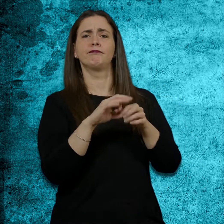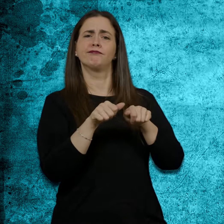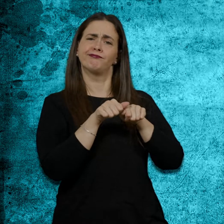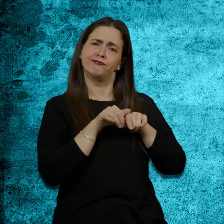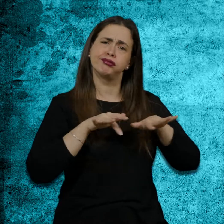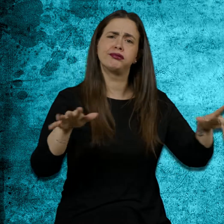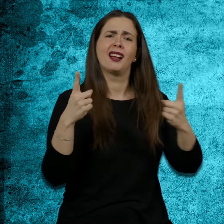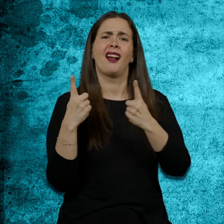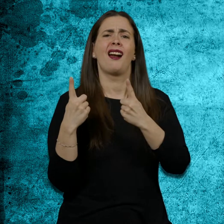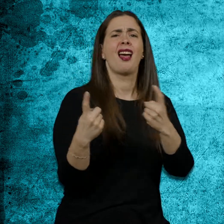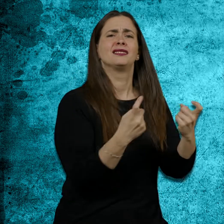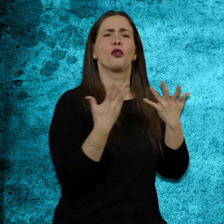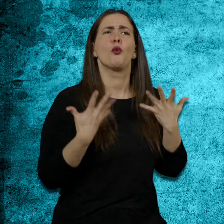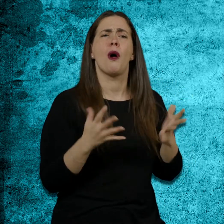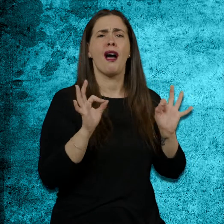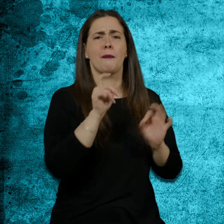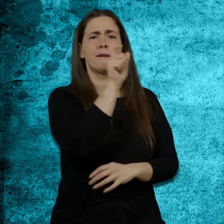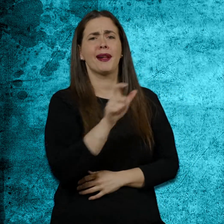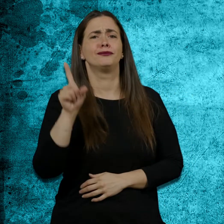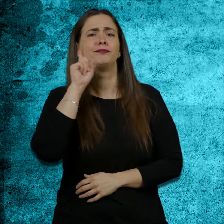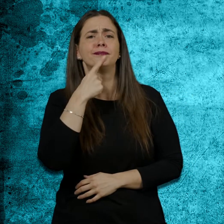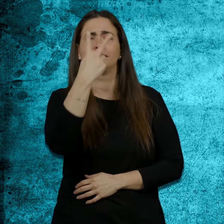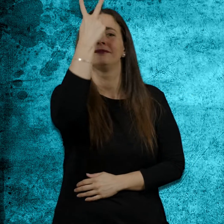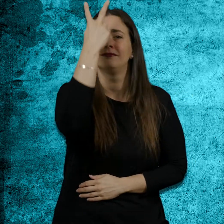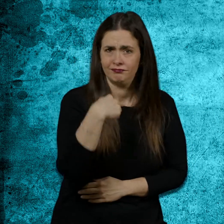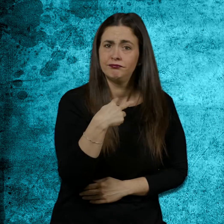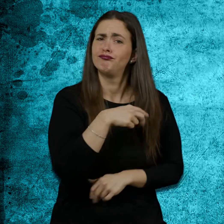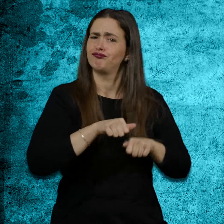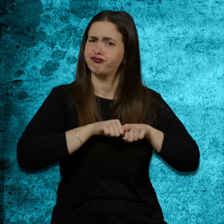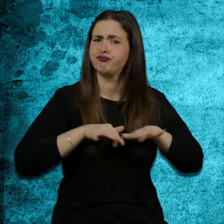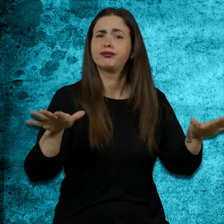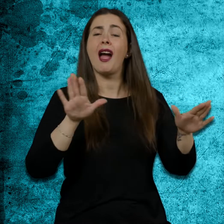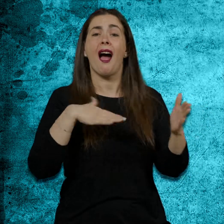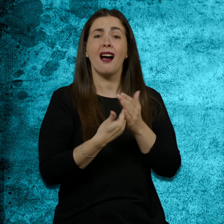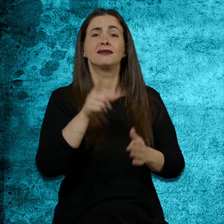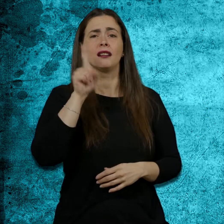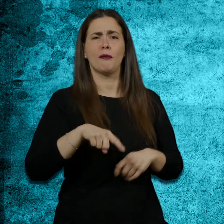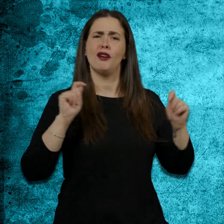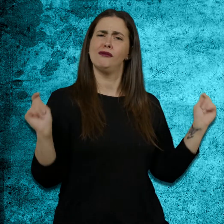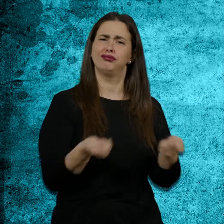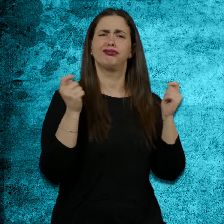Encaminades a divulgar les necessitats de les persones sorcegues. Avent i també, publicat diversos treballs relacionats.